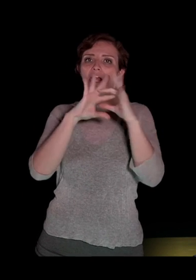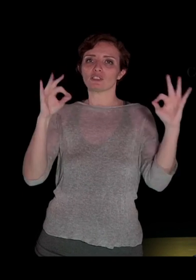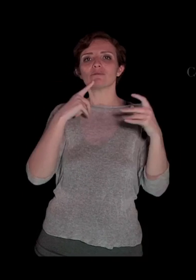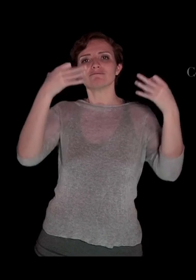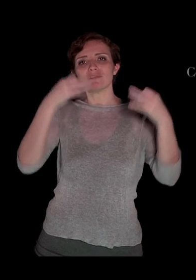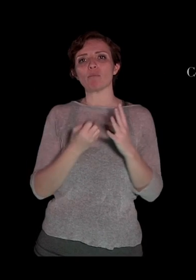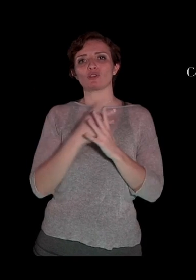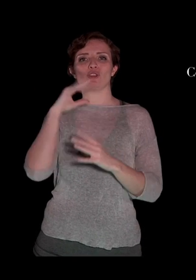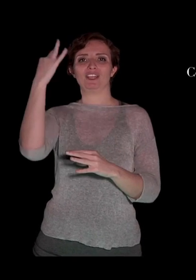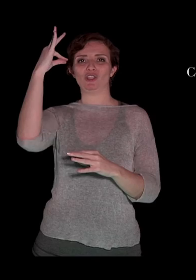notevoli.